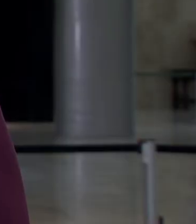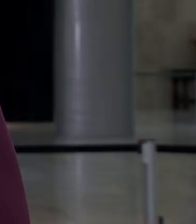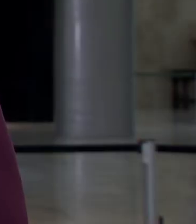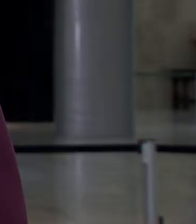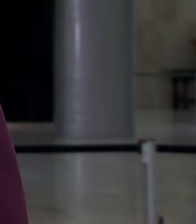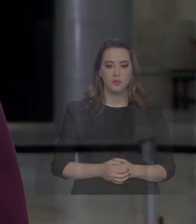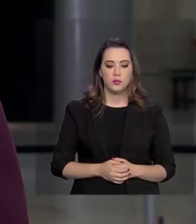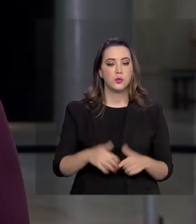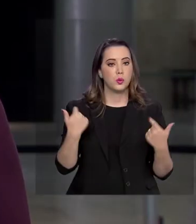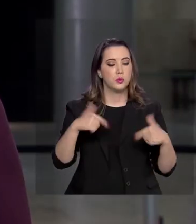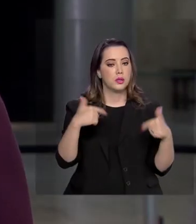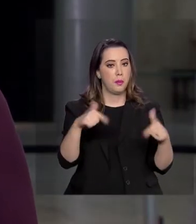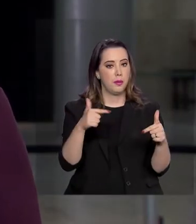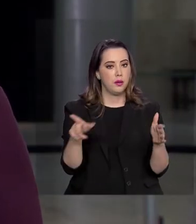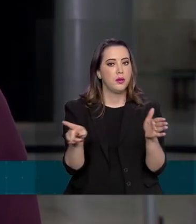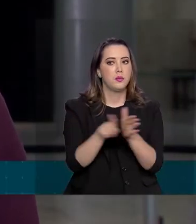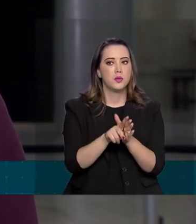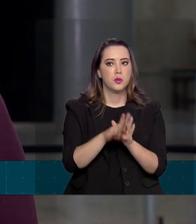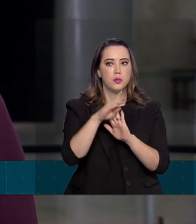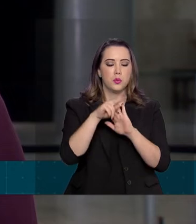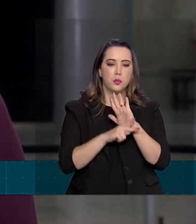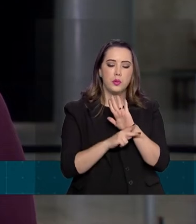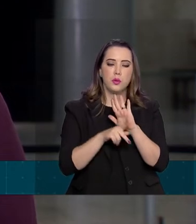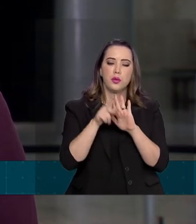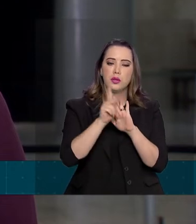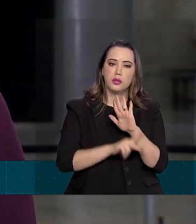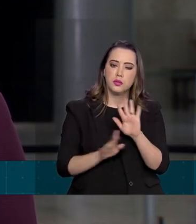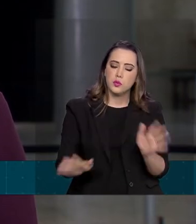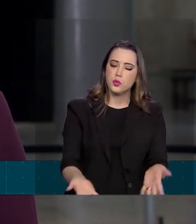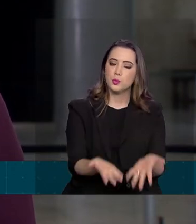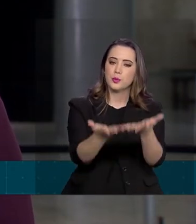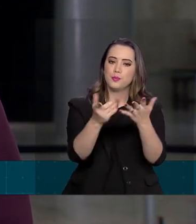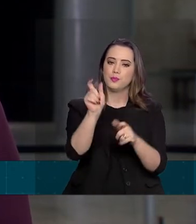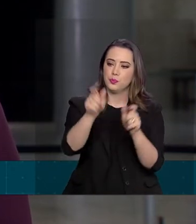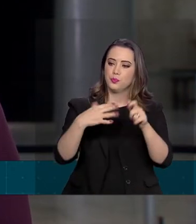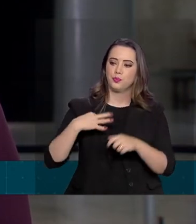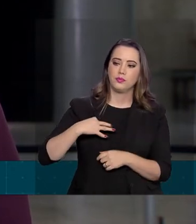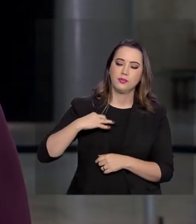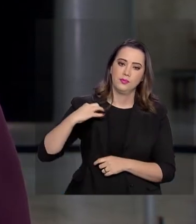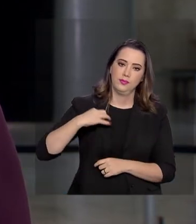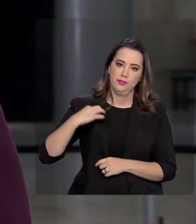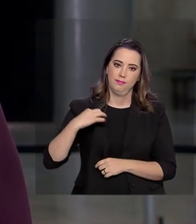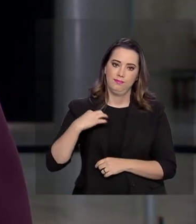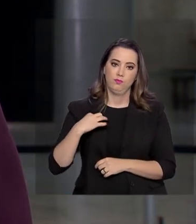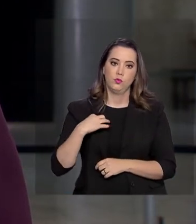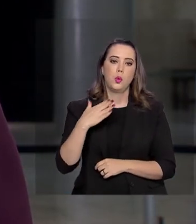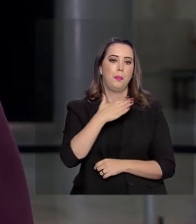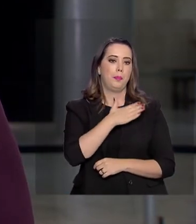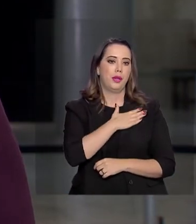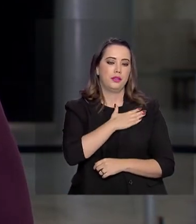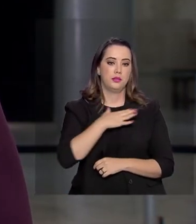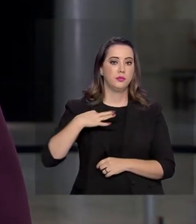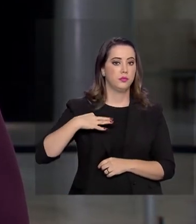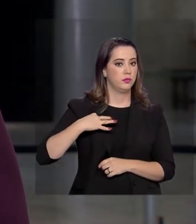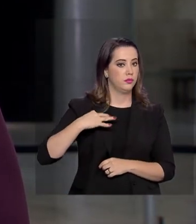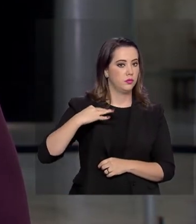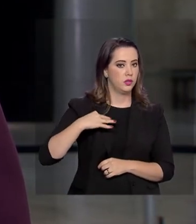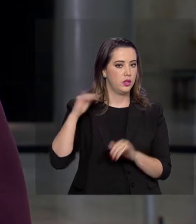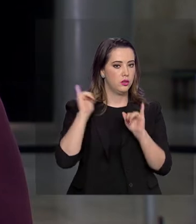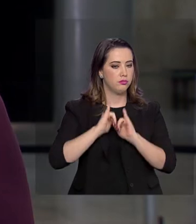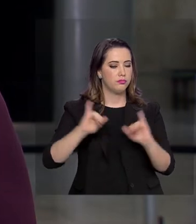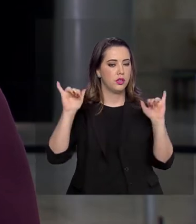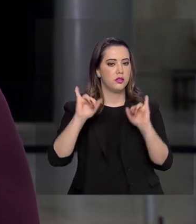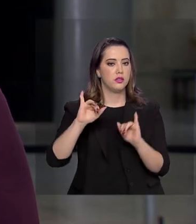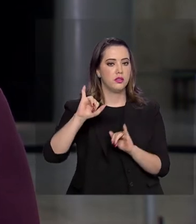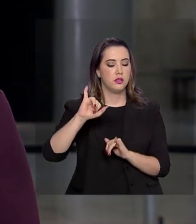A iniciativa faz parte do Programa Nacional de Incentivo ao Voluntariado, o Pátria Voluntária, lançado em junho